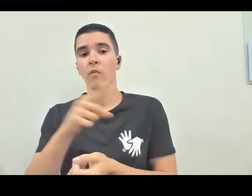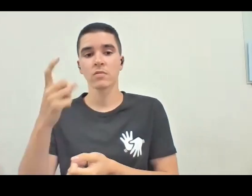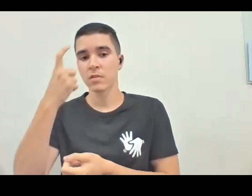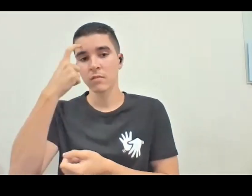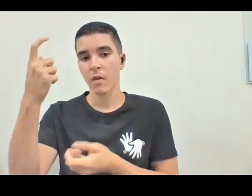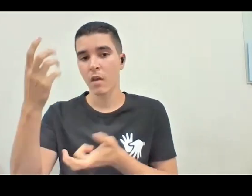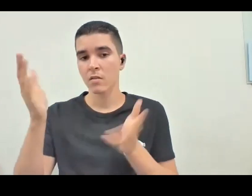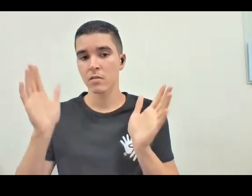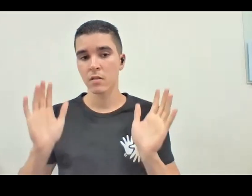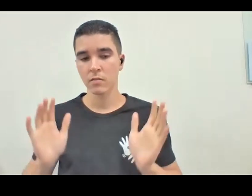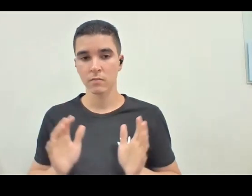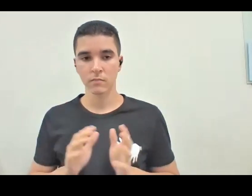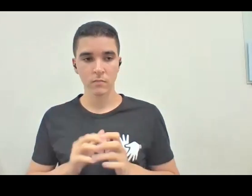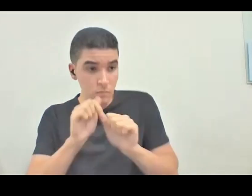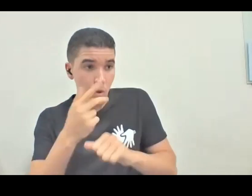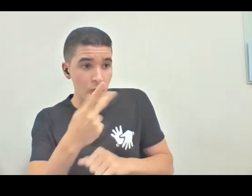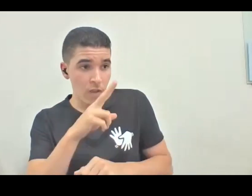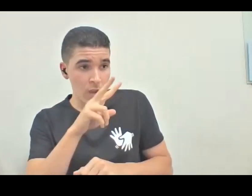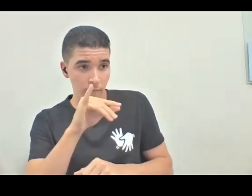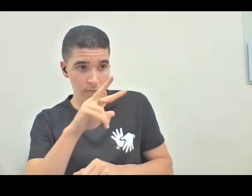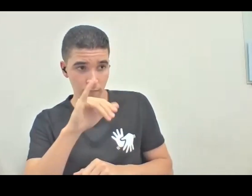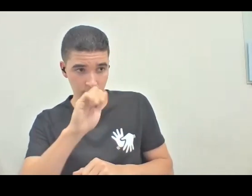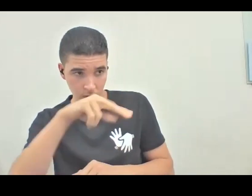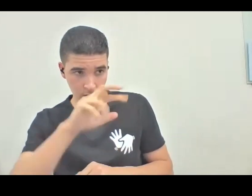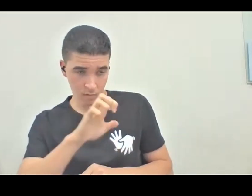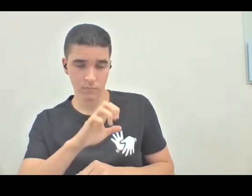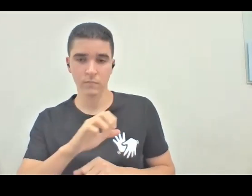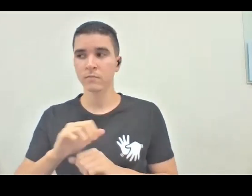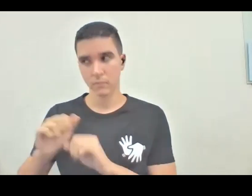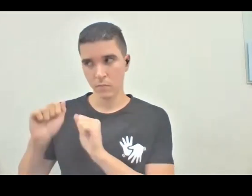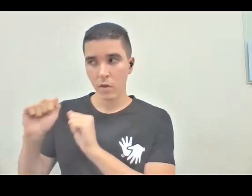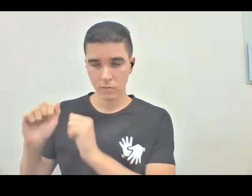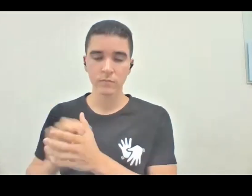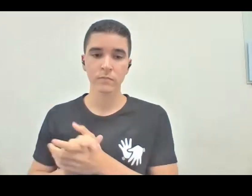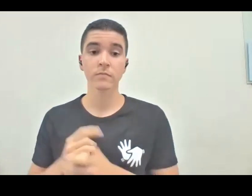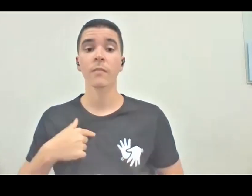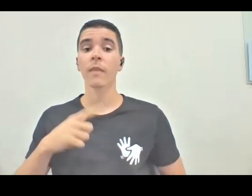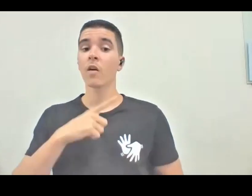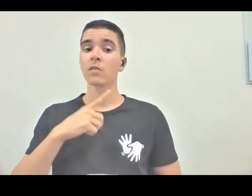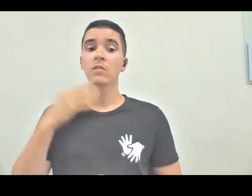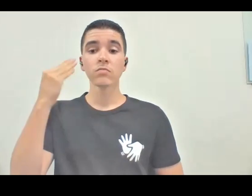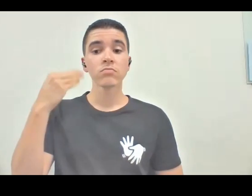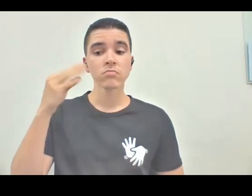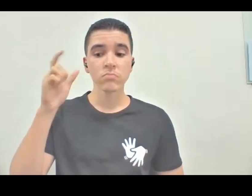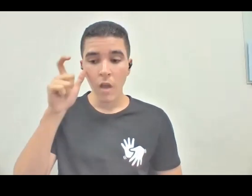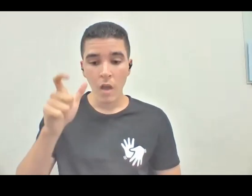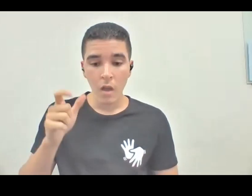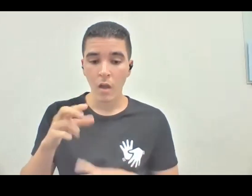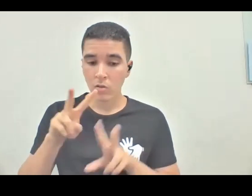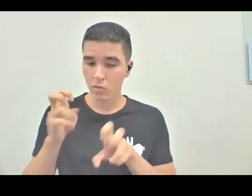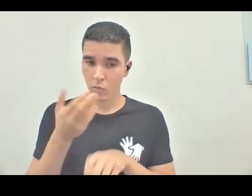Posso falar, Viviane? Eu tenho uma experiência muito interessante sobre isso,